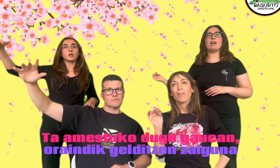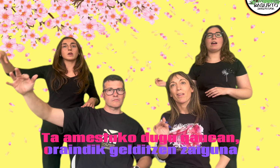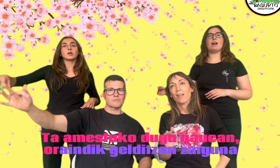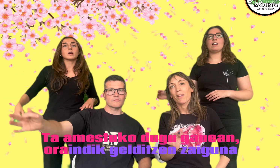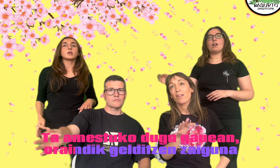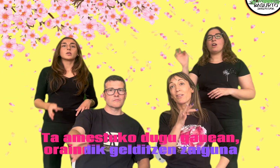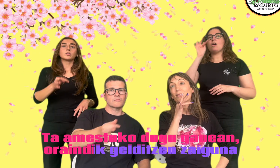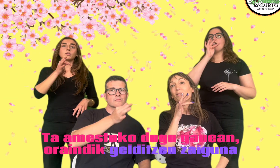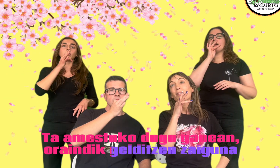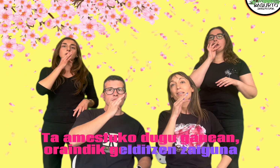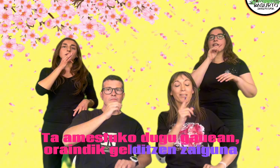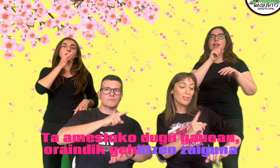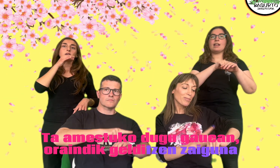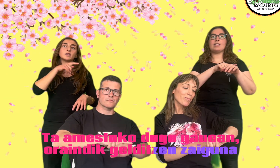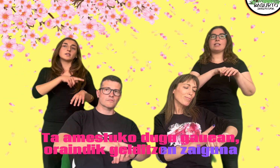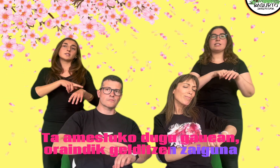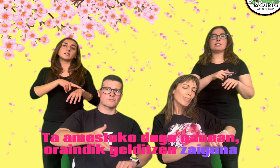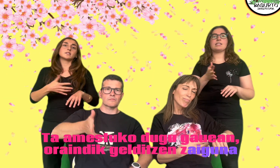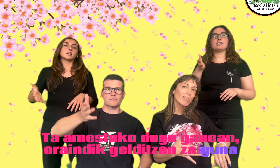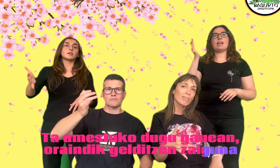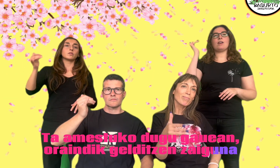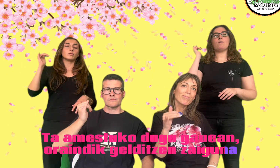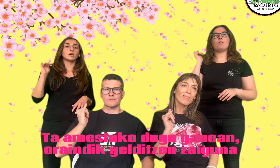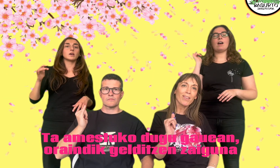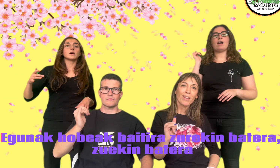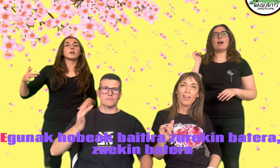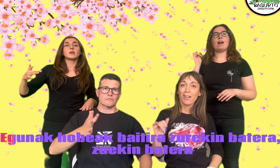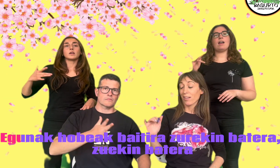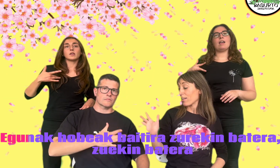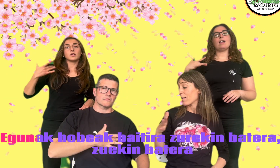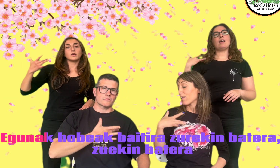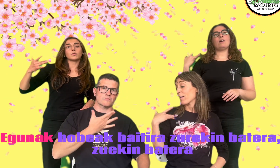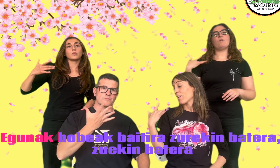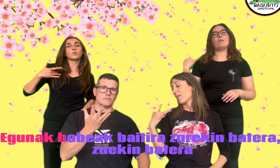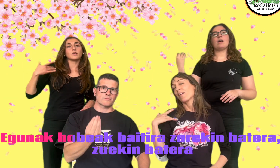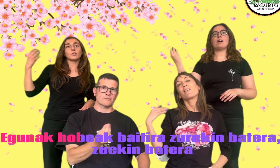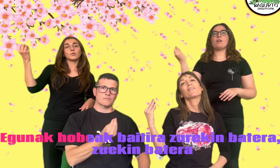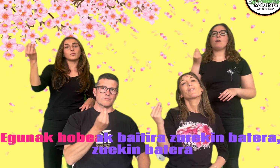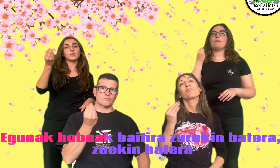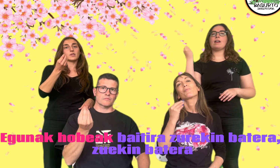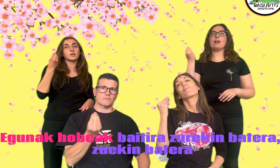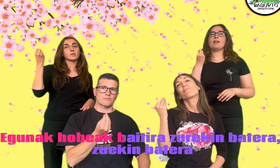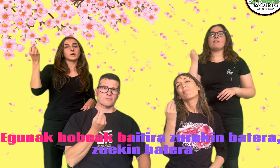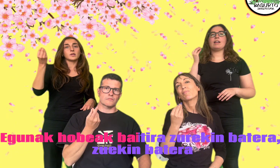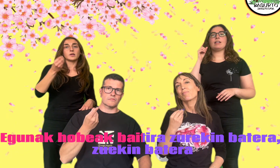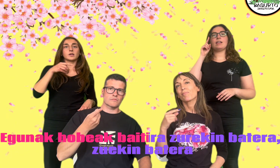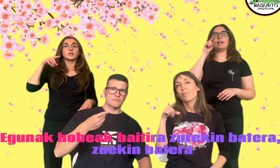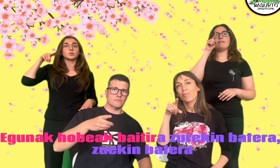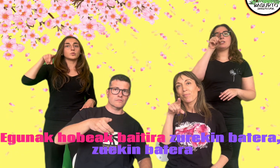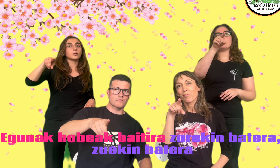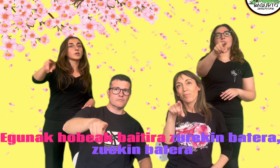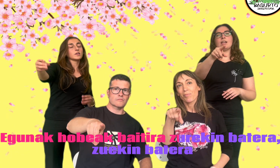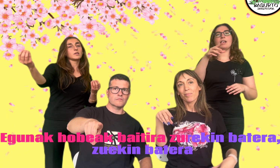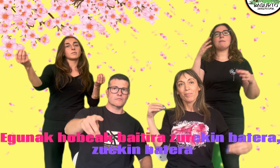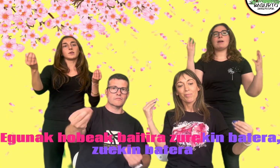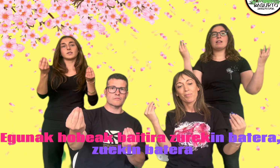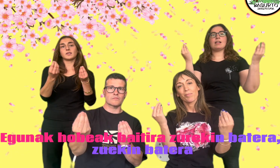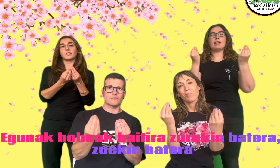Horain digel ditzen zaiguna Zer batuz gure harimak imatuek Zer batuz gure hu.